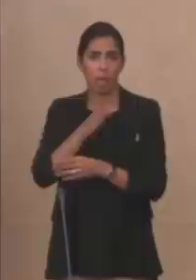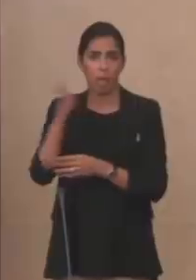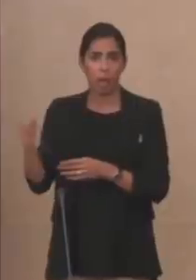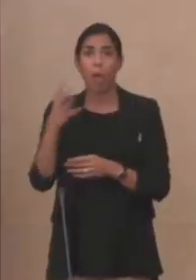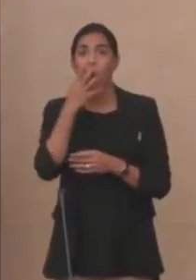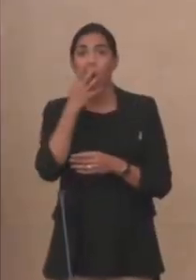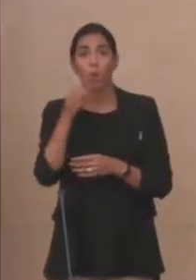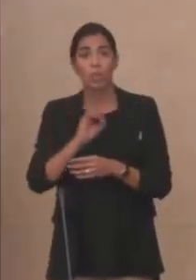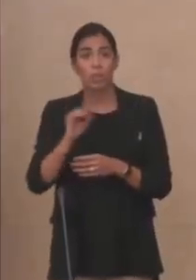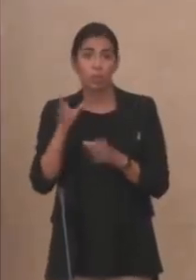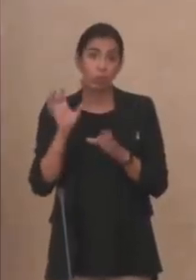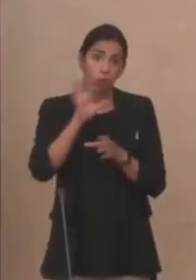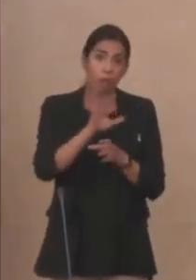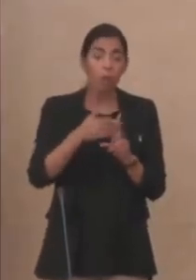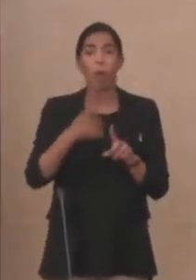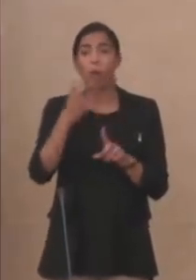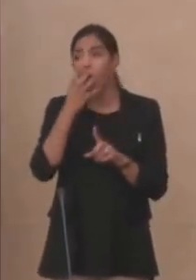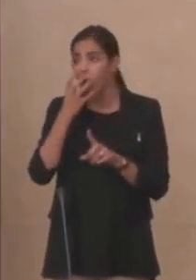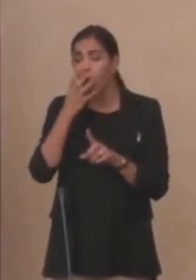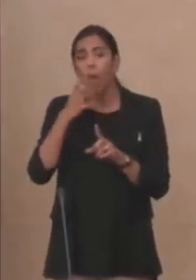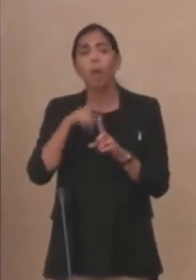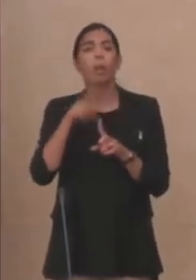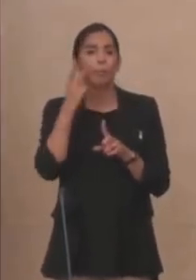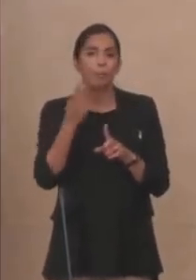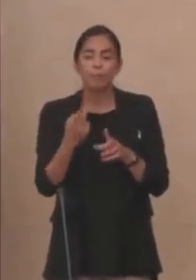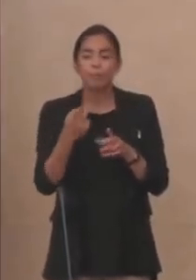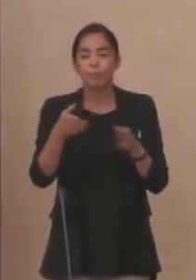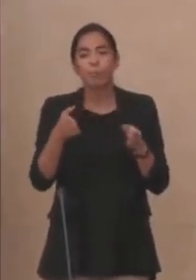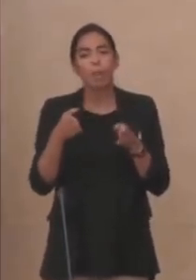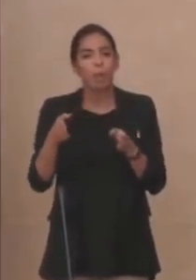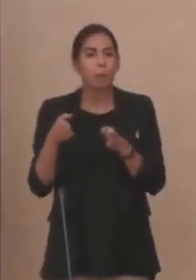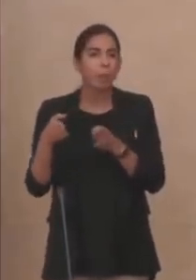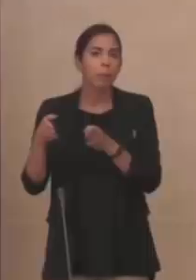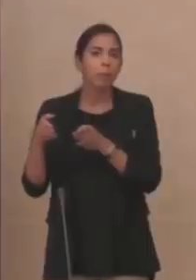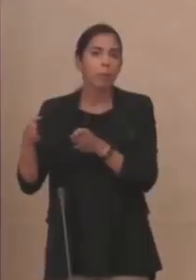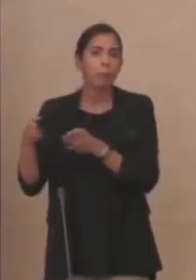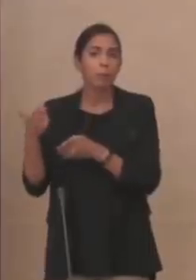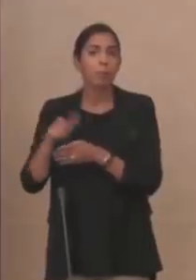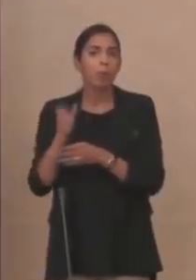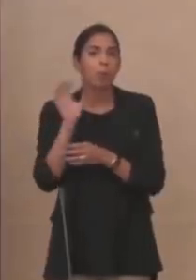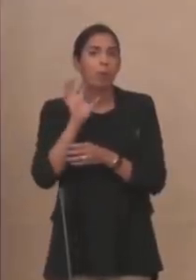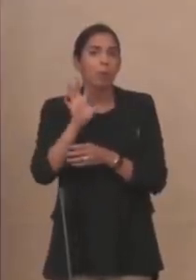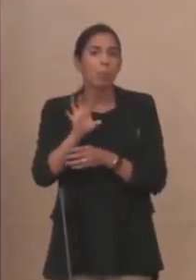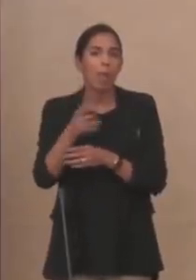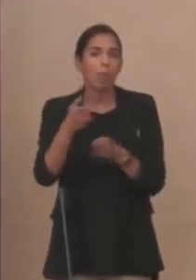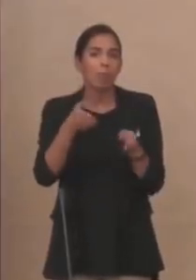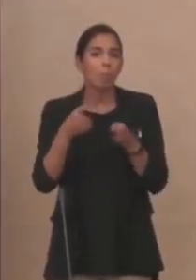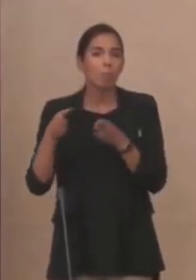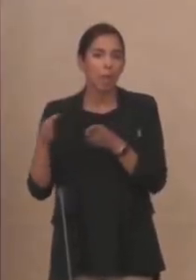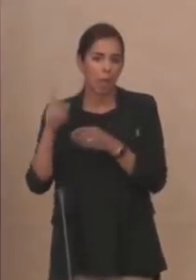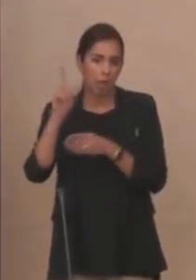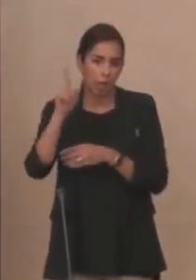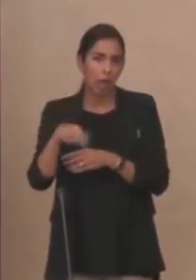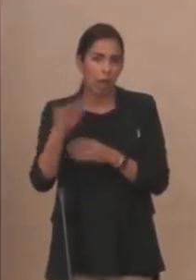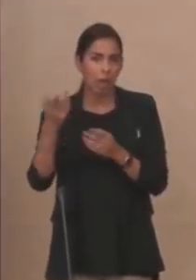'ossigeno e poi si vedevano le immagini delle bare, perché le immagini delle bare sono arrivate anche in mezzo all